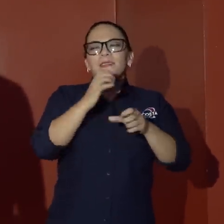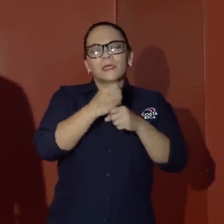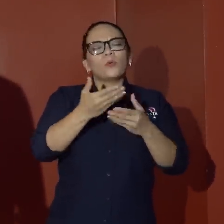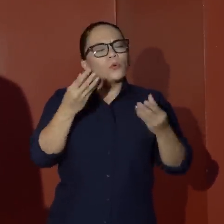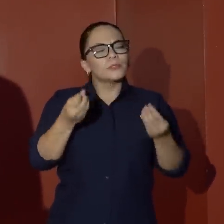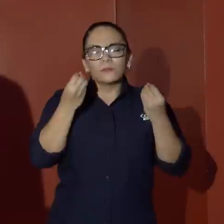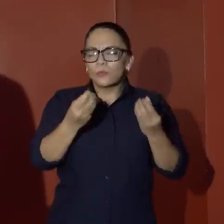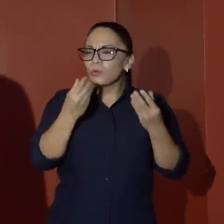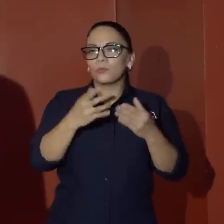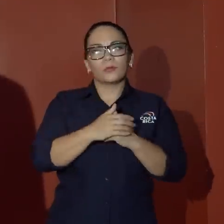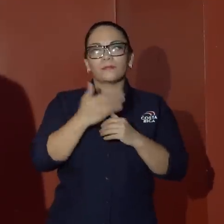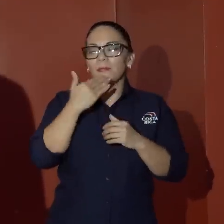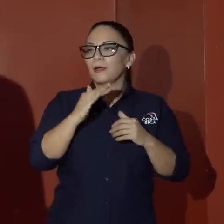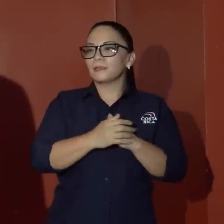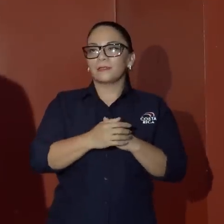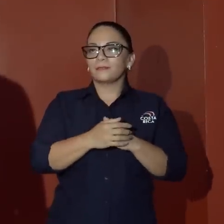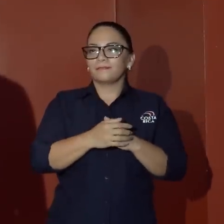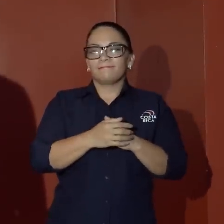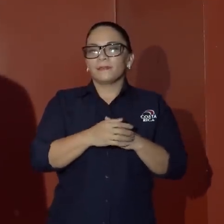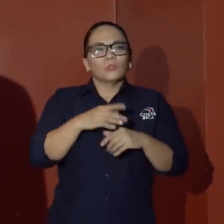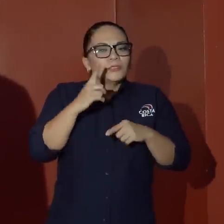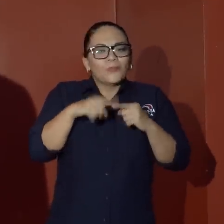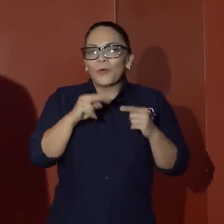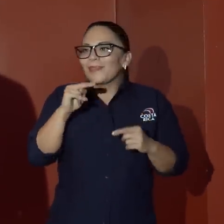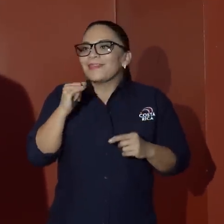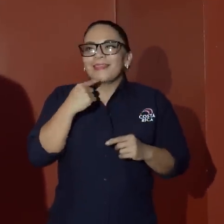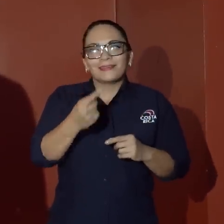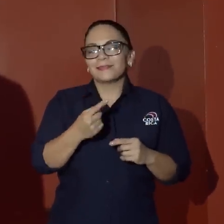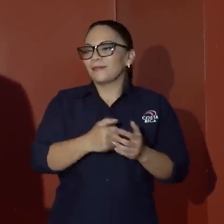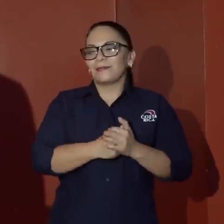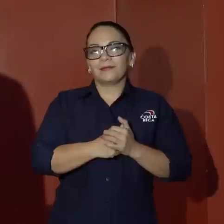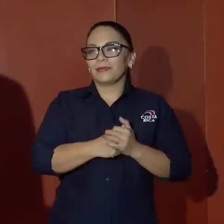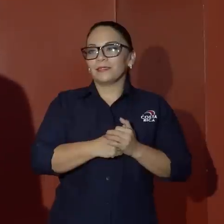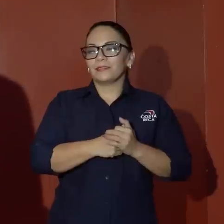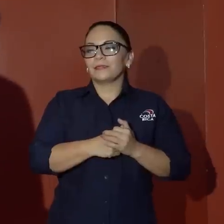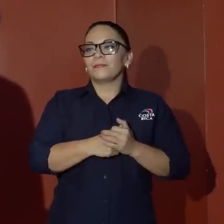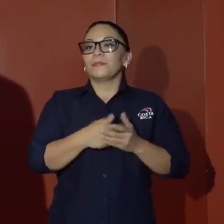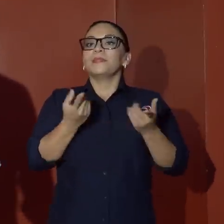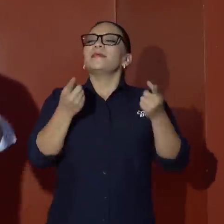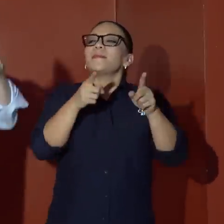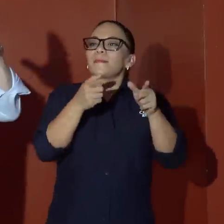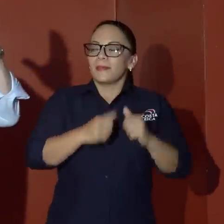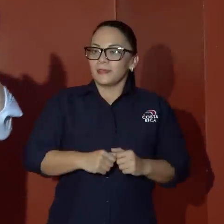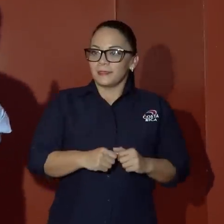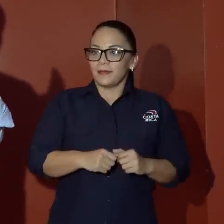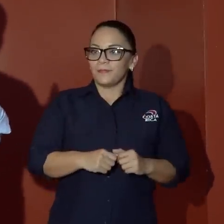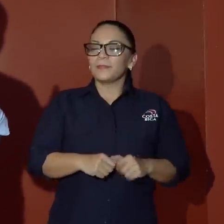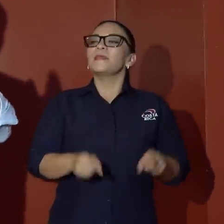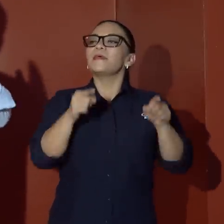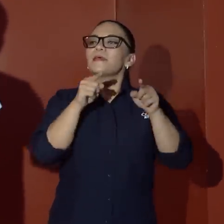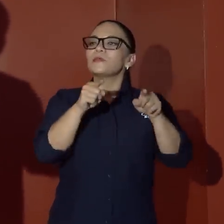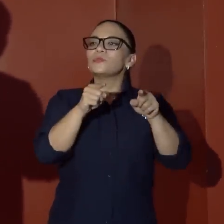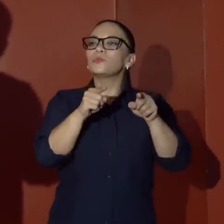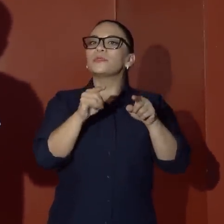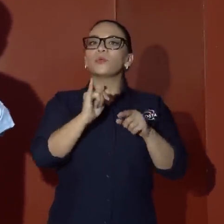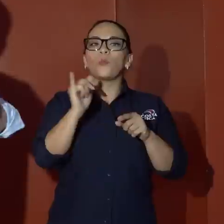muy, muy, casi que ni mencionarlas quiere uno, ¿verdad? ¿Qué es lo que ocurre? Esto es